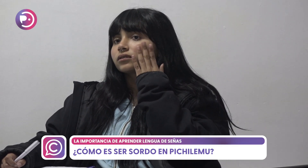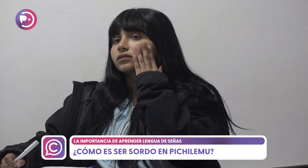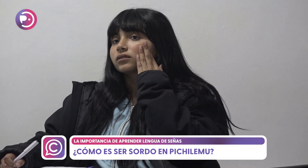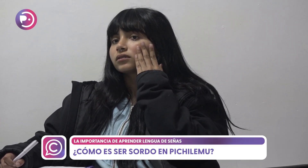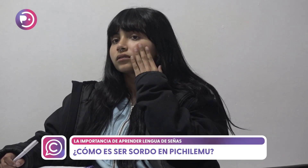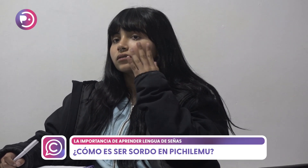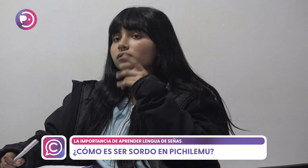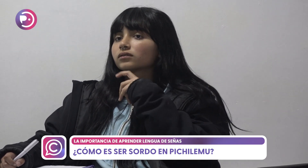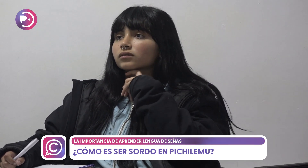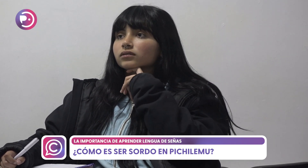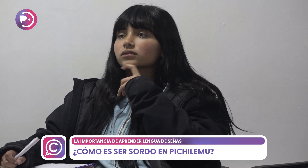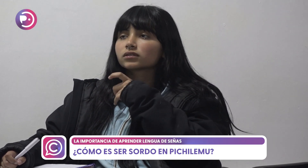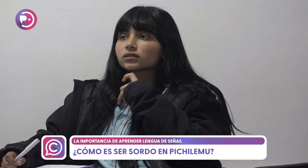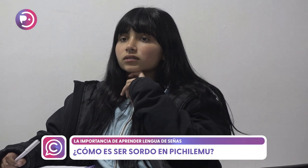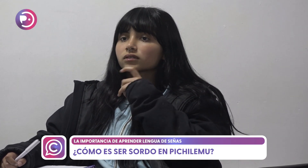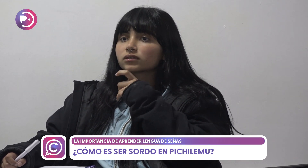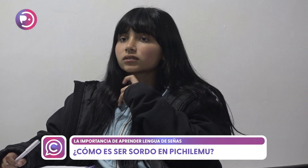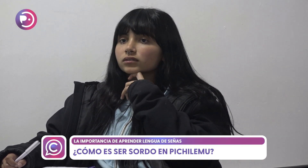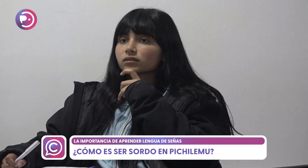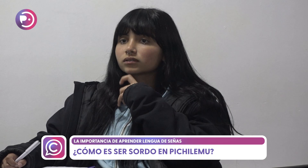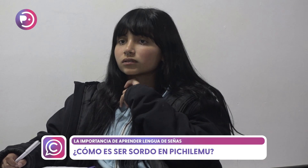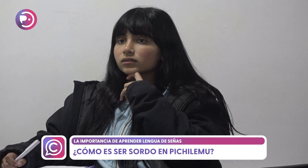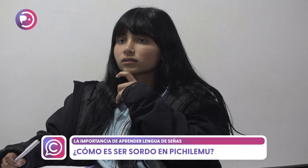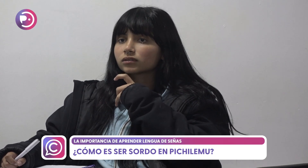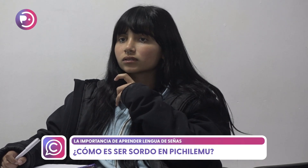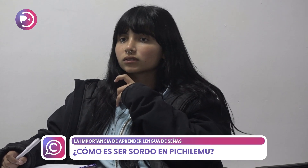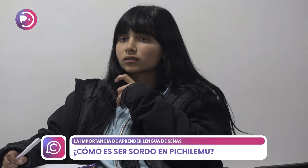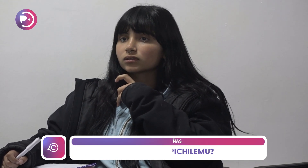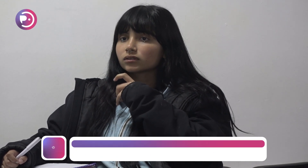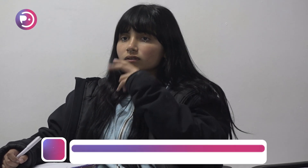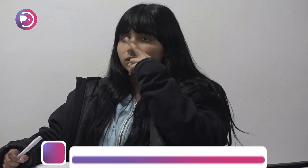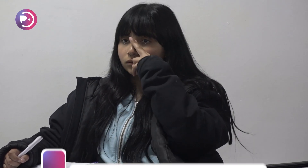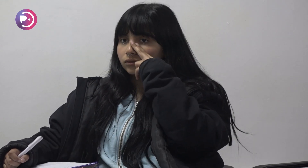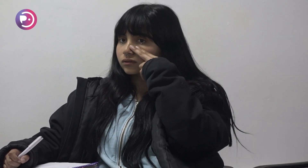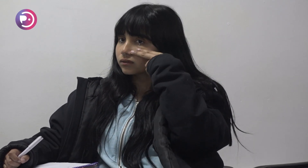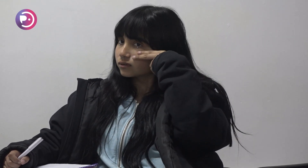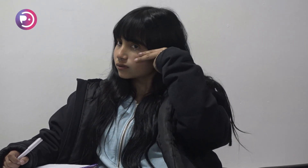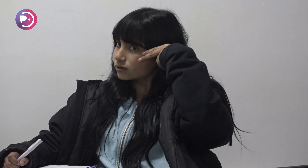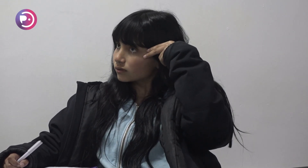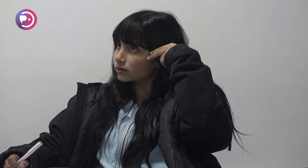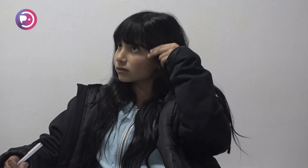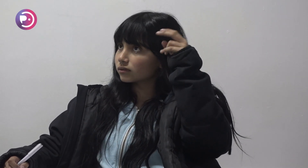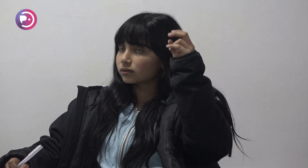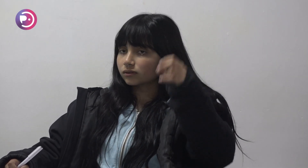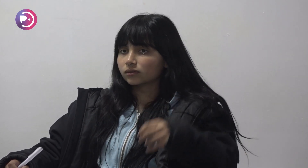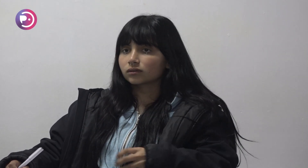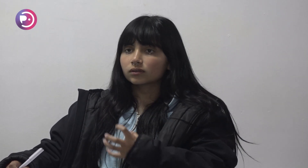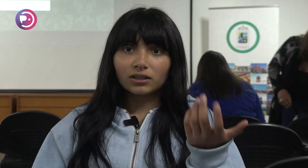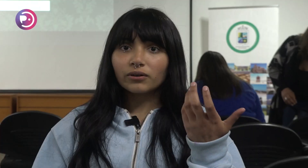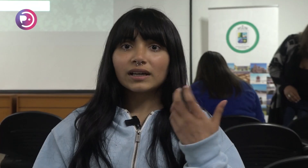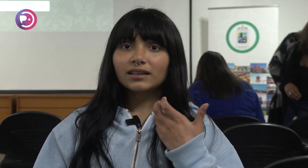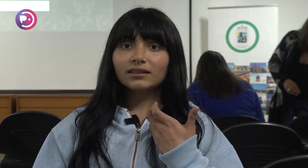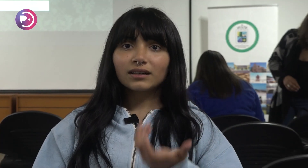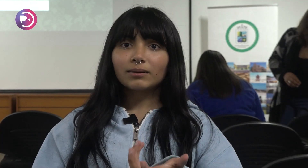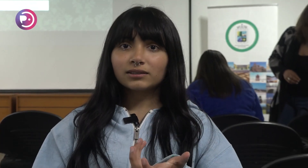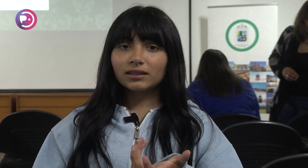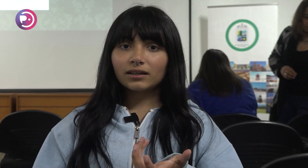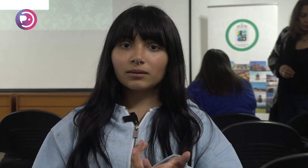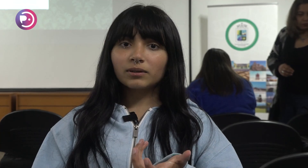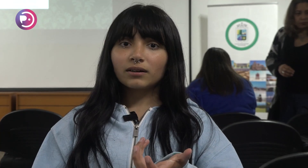he escuchado muchas personas sordas que dicen que no pueden porque no lo entienden, porque no hay gente capacitada que pueda